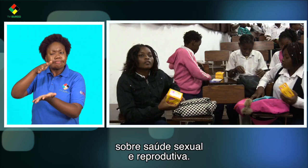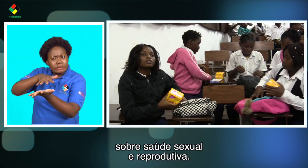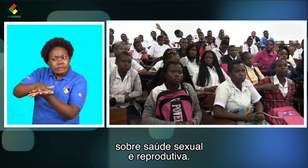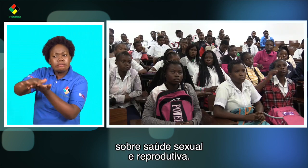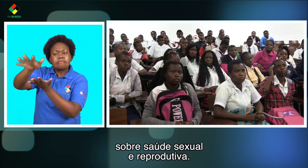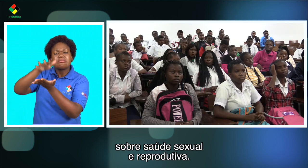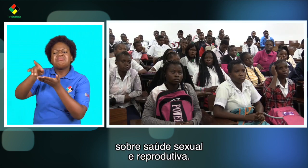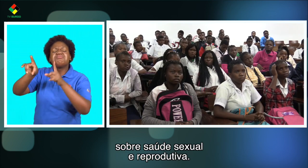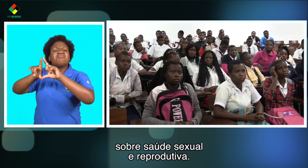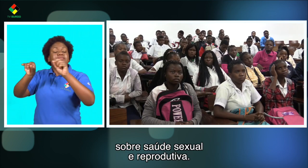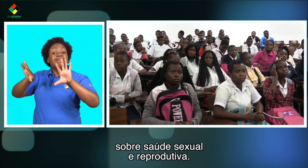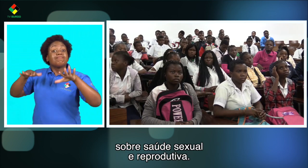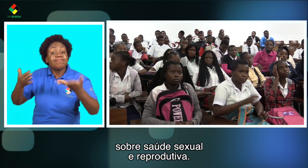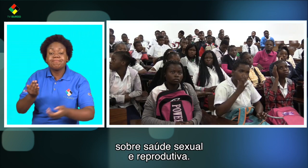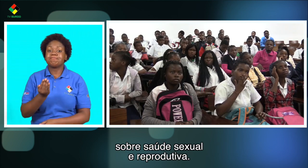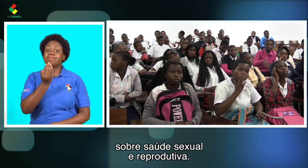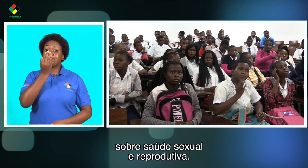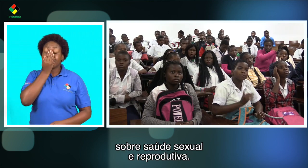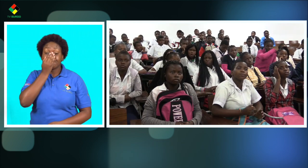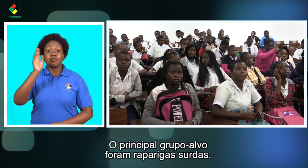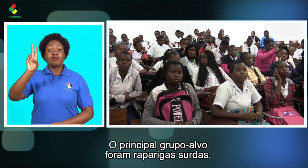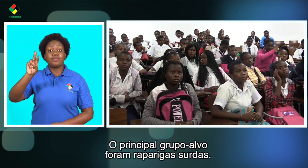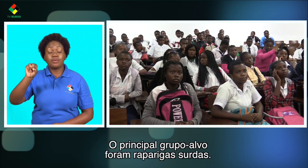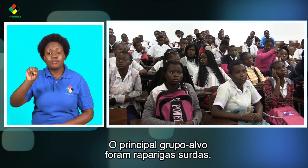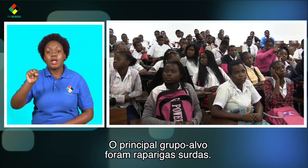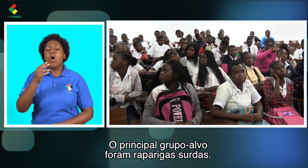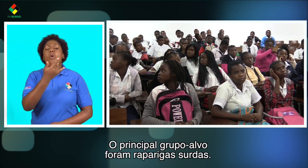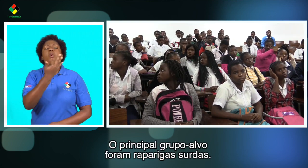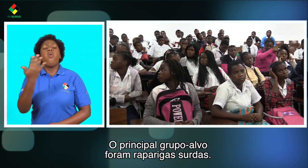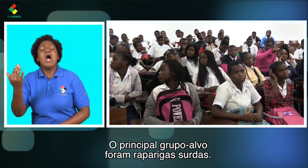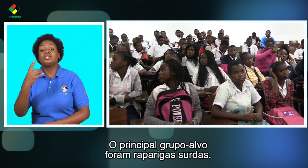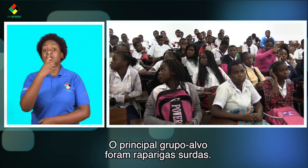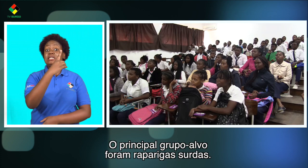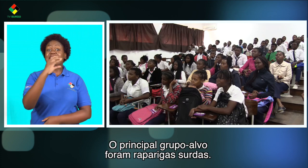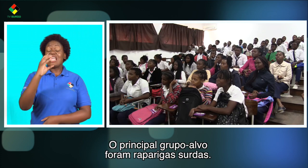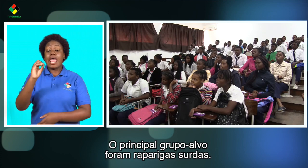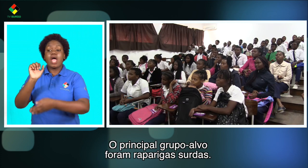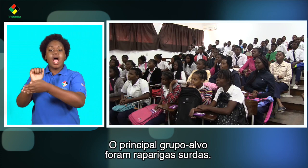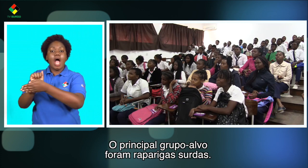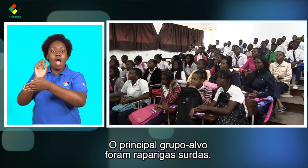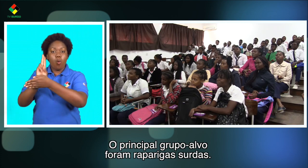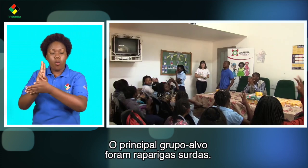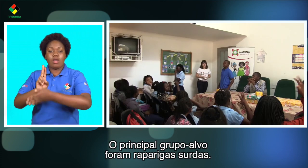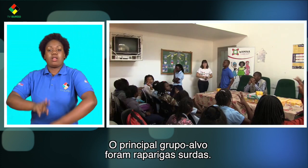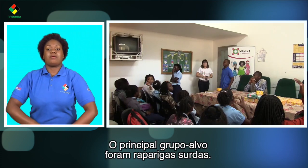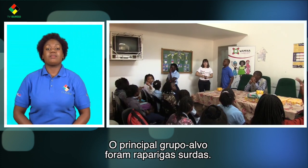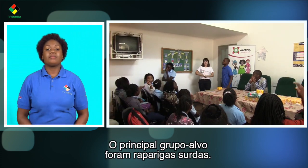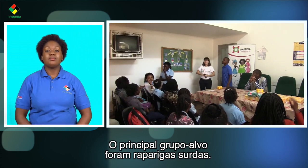saúde sexual e reprodutiva. O principal grupo-alvo foram raparigas surdas.